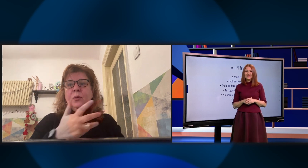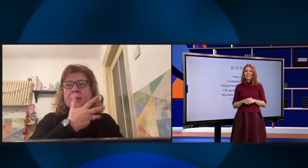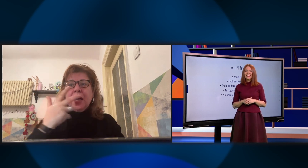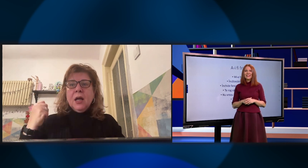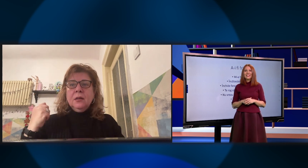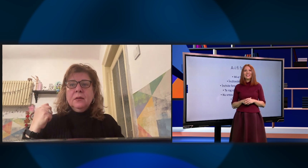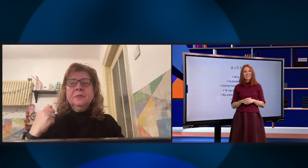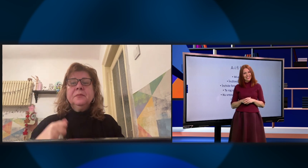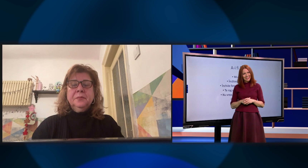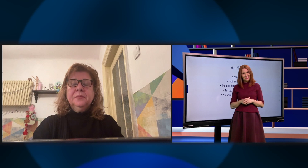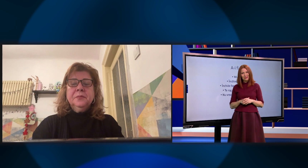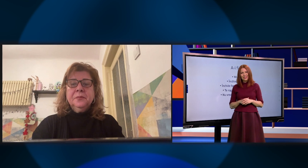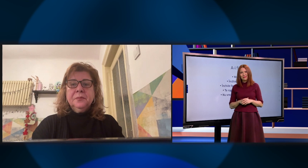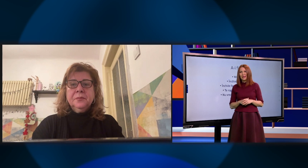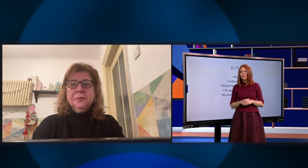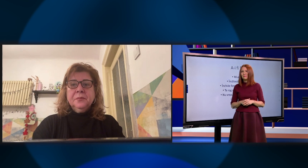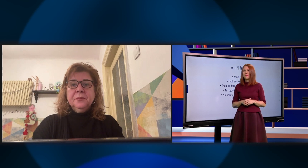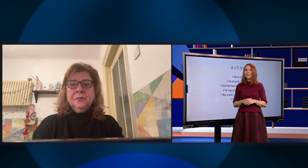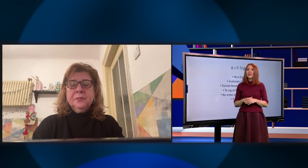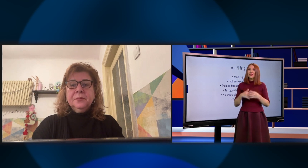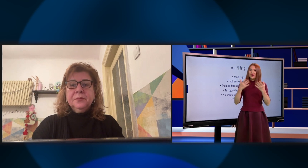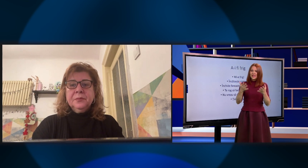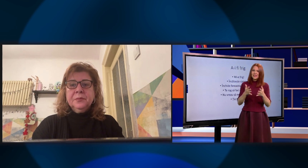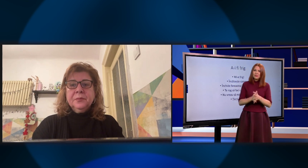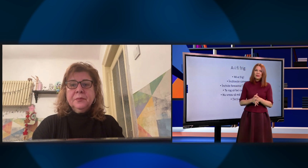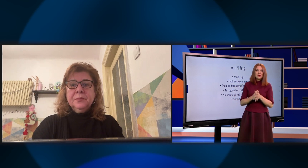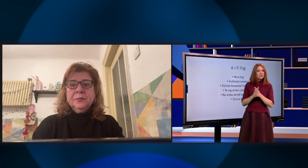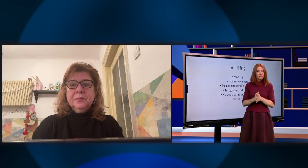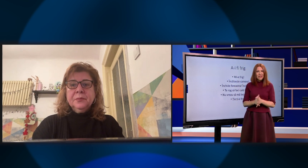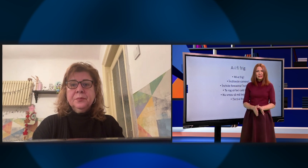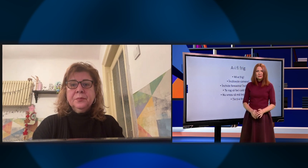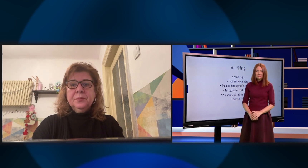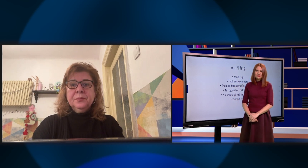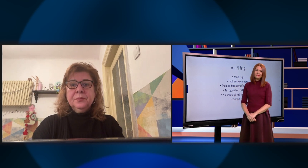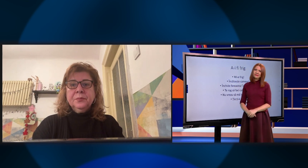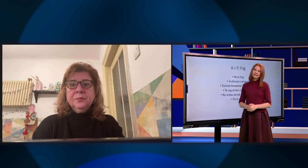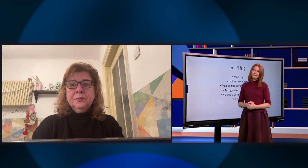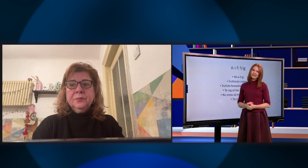Nu, mi-e cald. E foarte bine. Hai să repetăm. Mi-e frig?